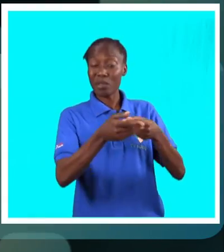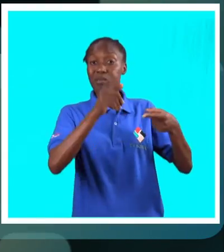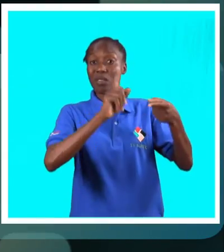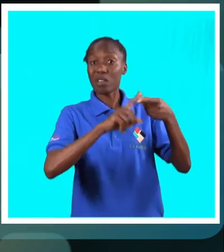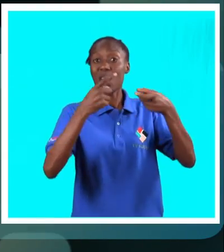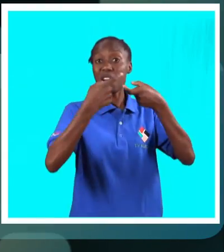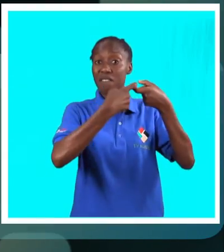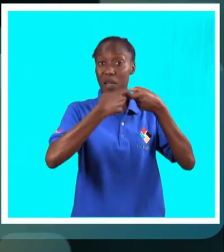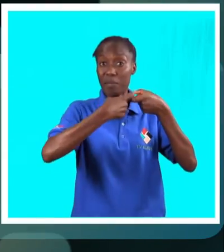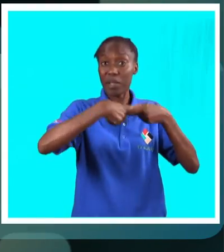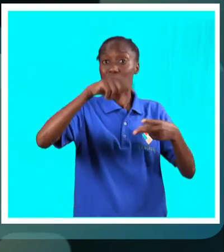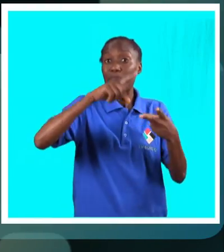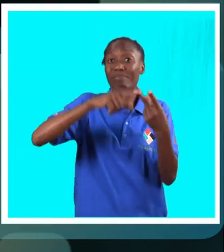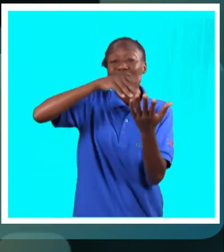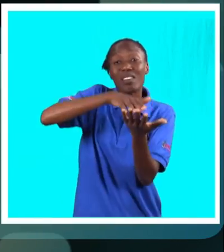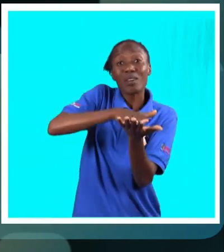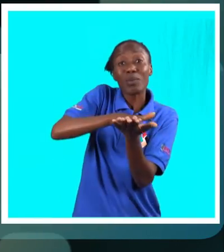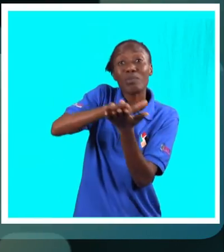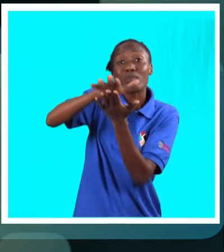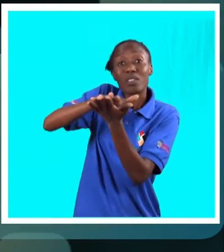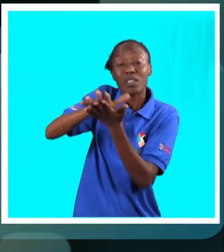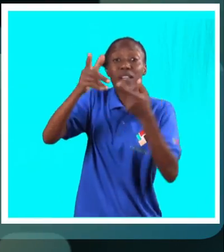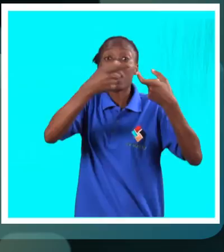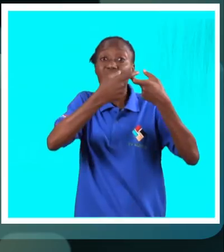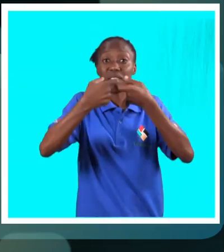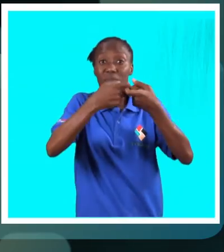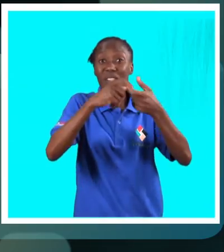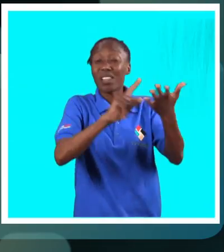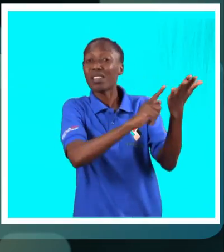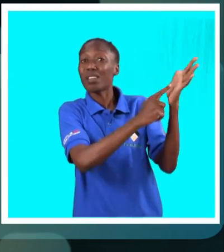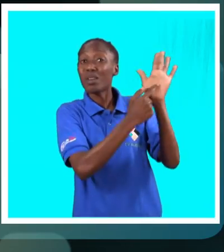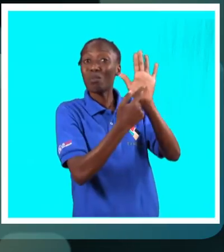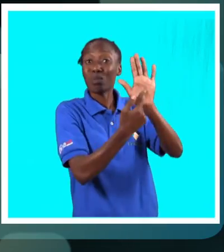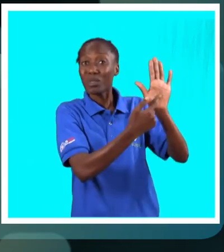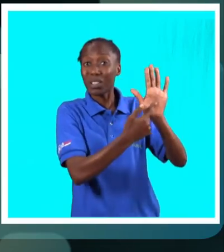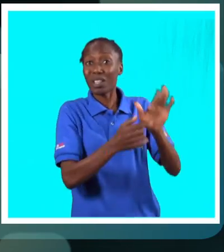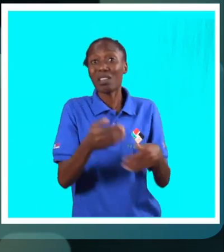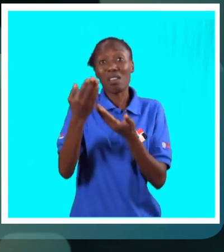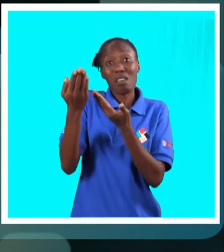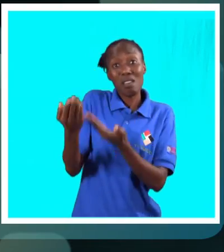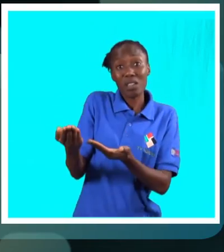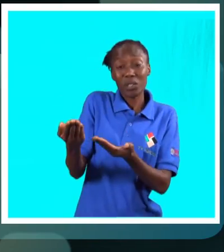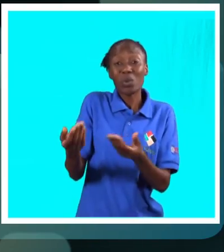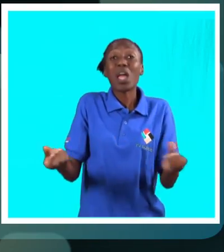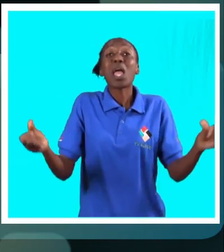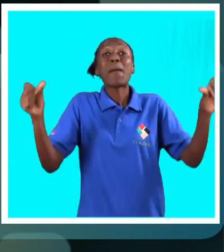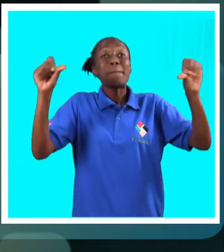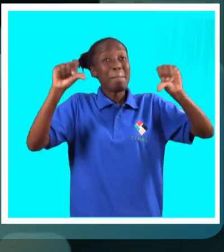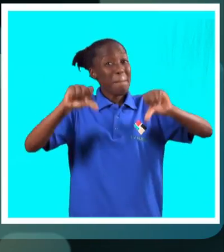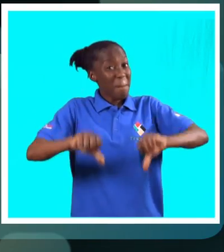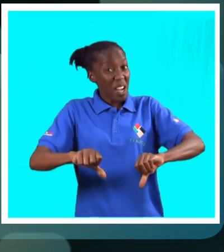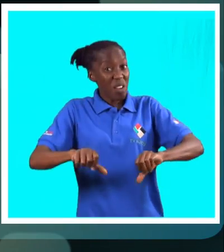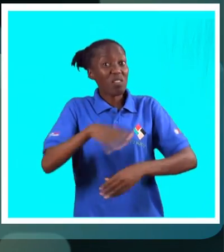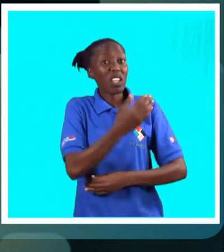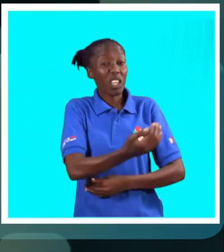as famílias, aconselharmos as famílias e demonstrando o quão mal é submeter essa criança